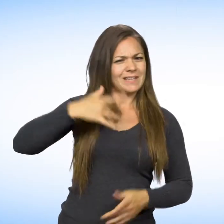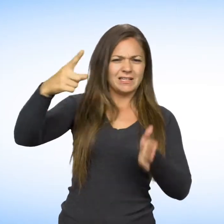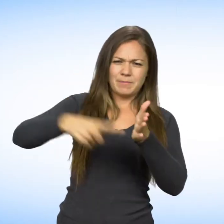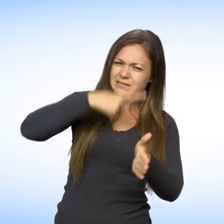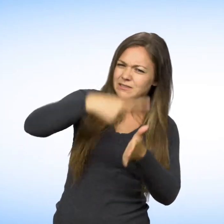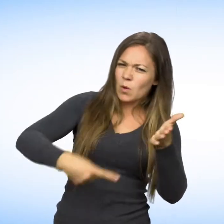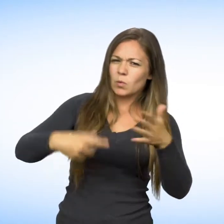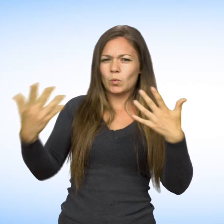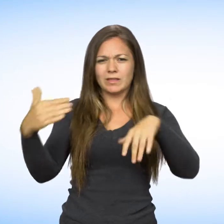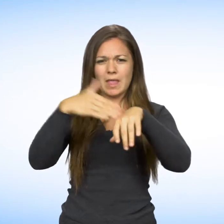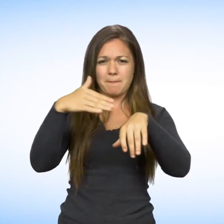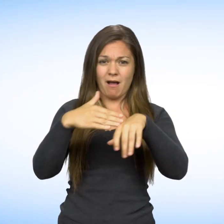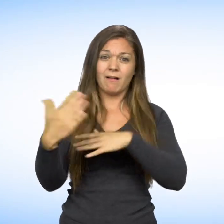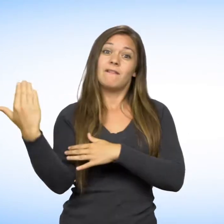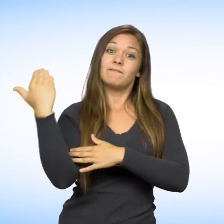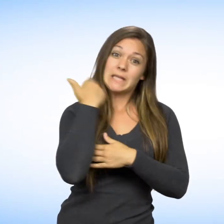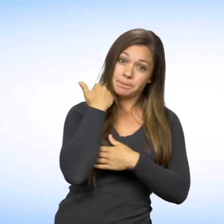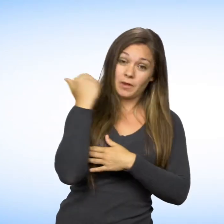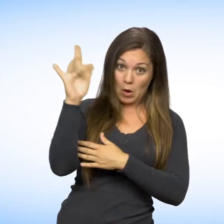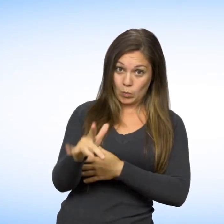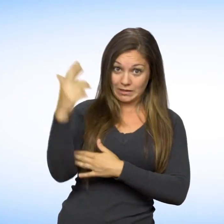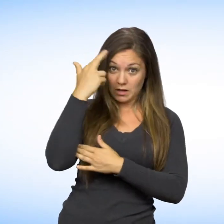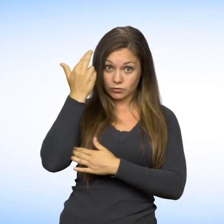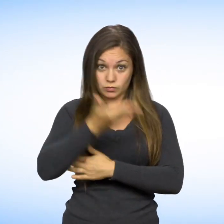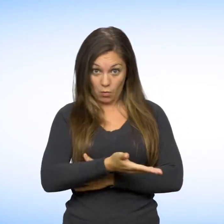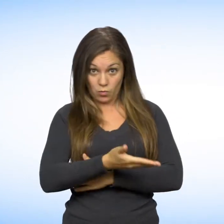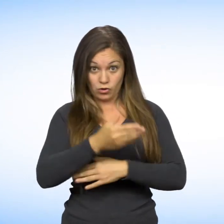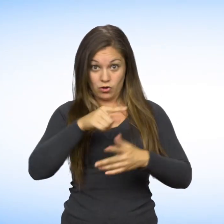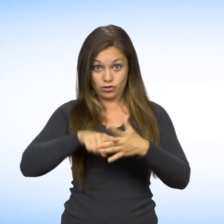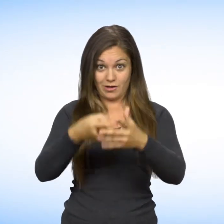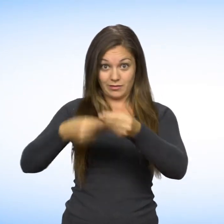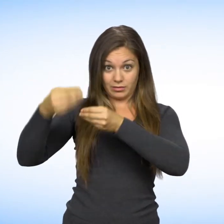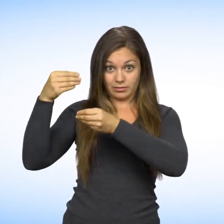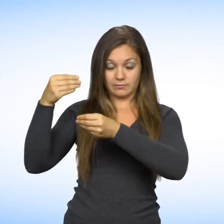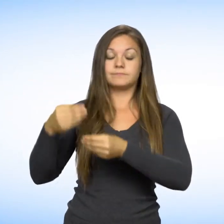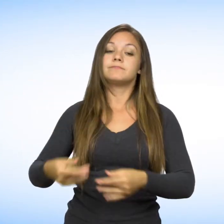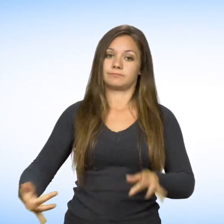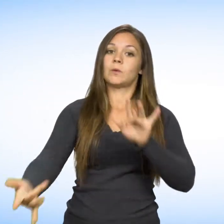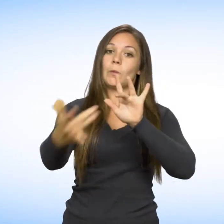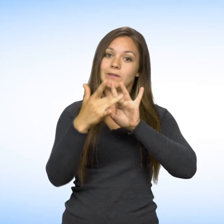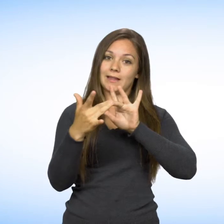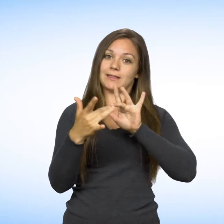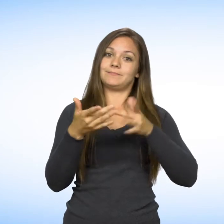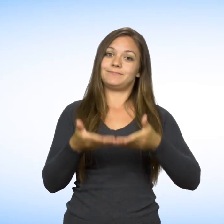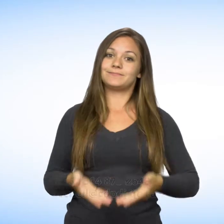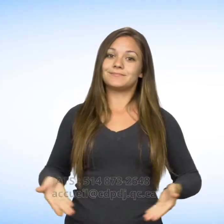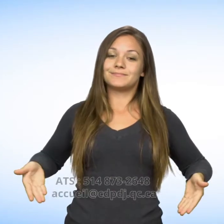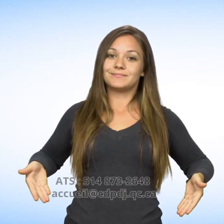Si vous croyez avoir été victime de discrimination ou de harcèlement en vertu de ce motif, contactez-nous par ATS 514